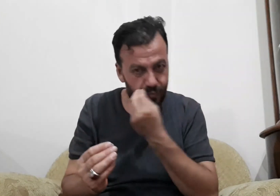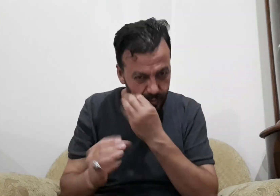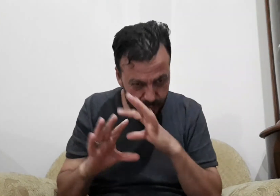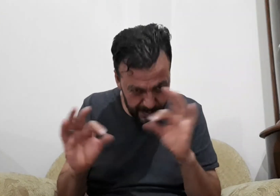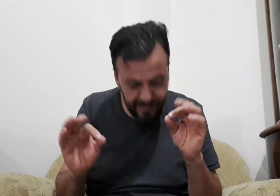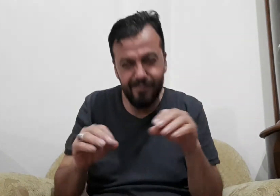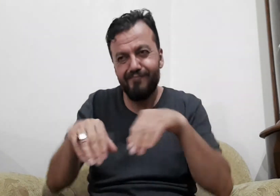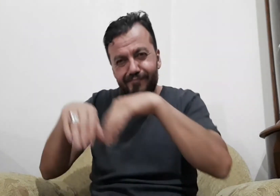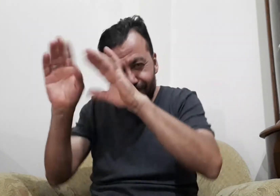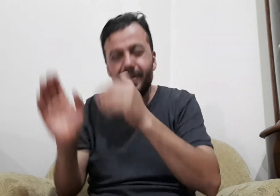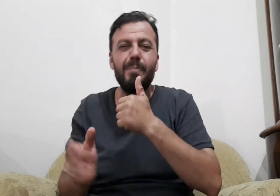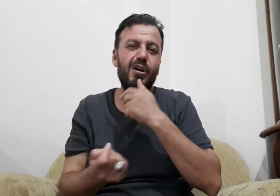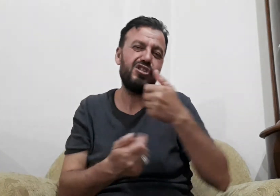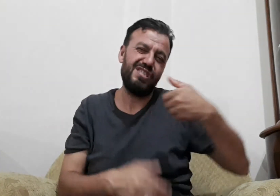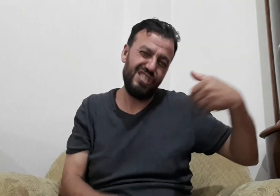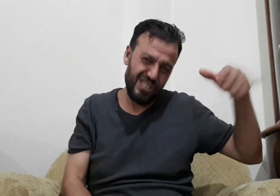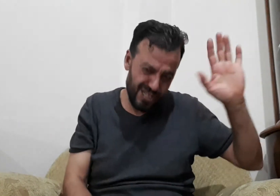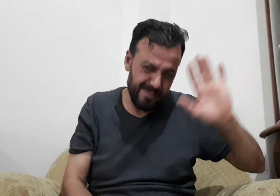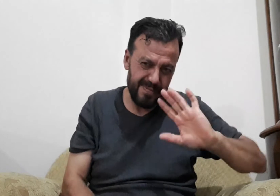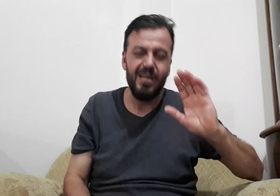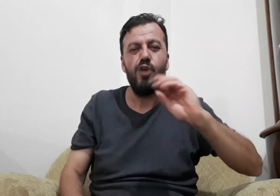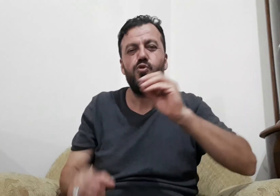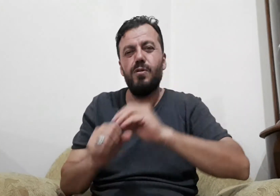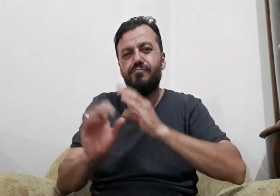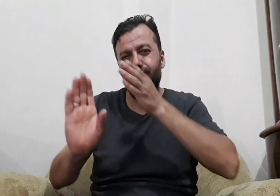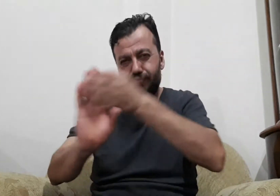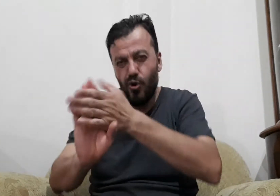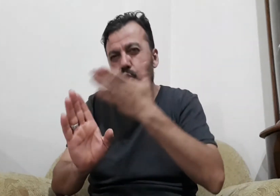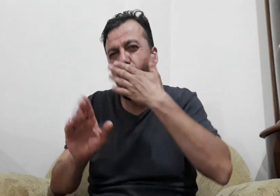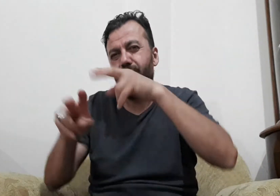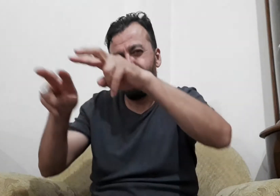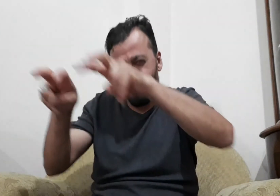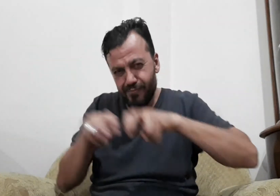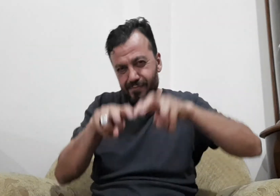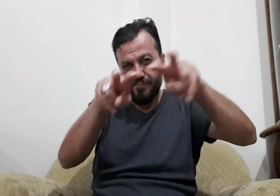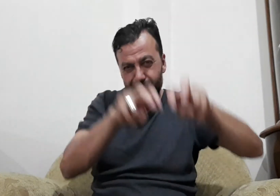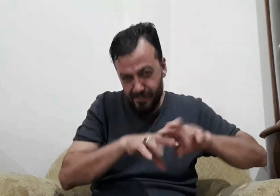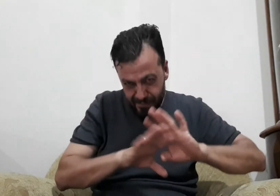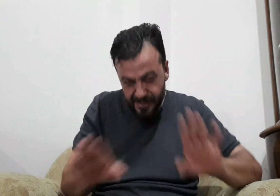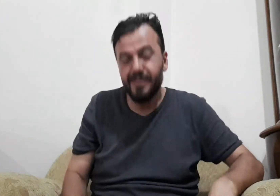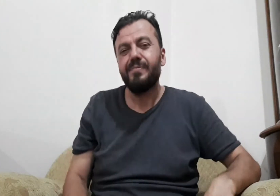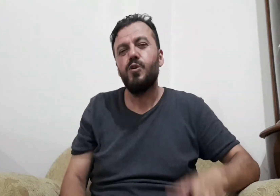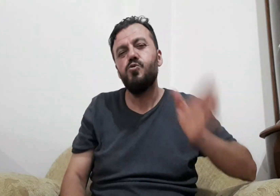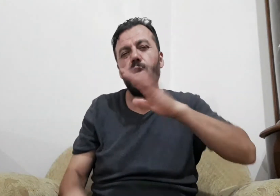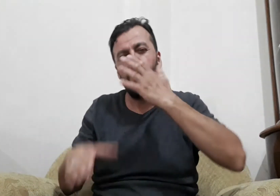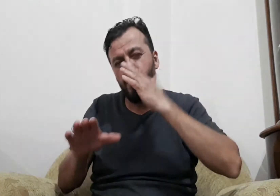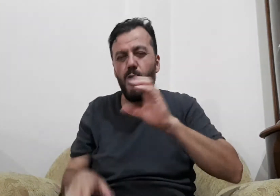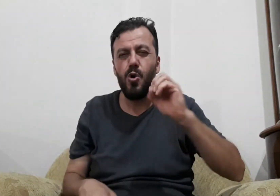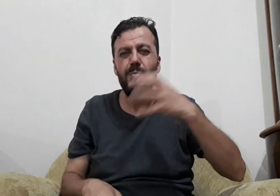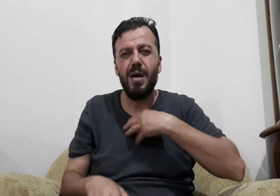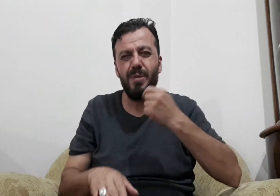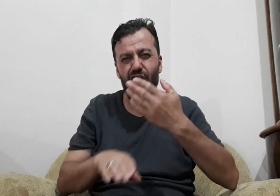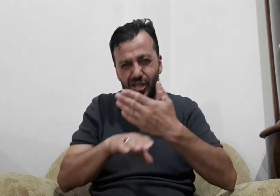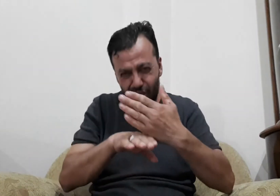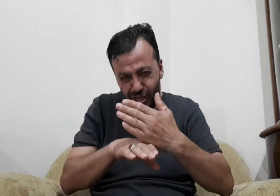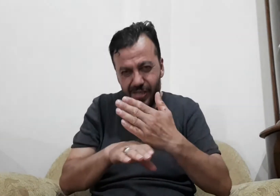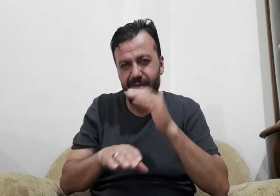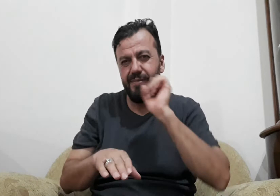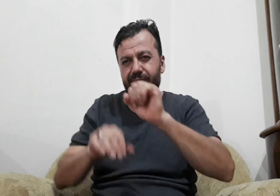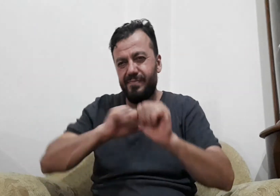yapıyorsa onu yap demiş işte çocuk tamam demiş babasının sözünü dinliyormuş sıralara oturmuşlar öyle öğretmenin gelmesini